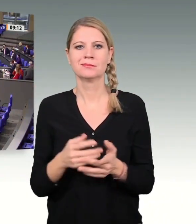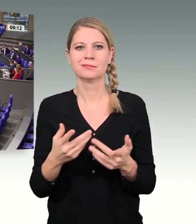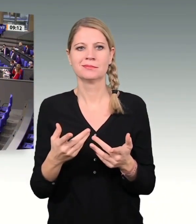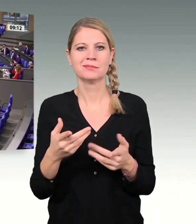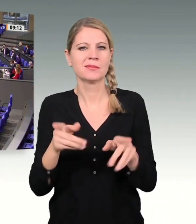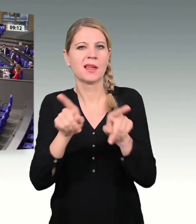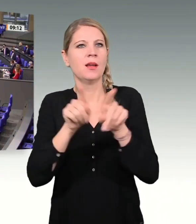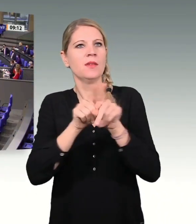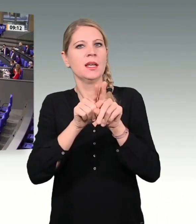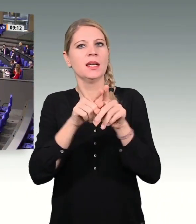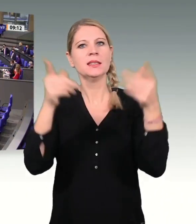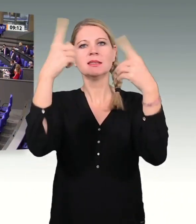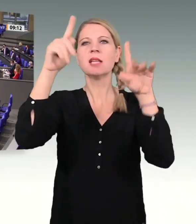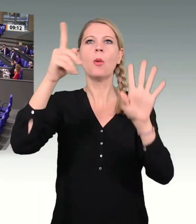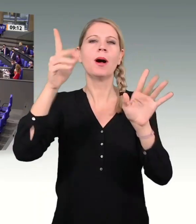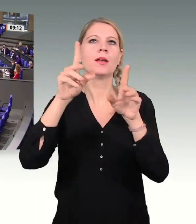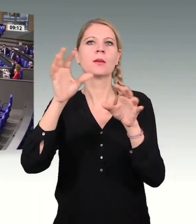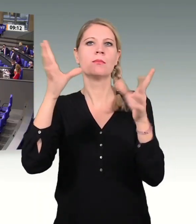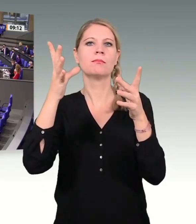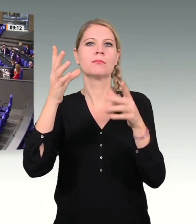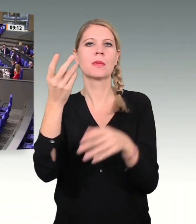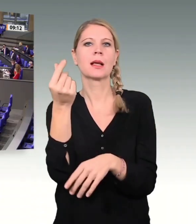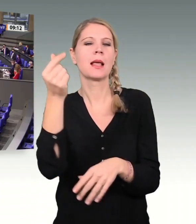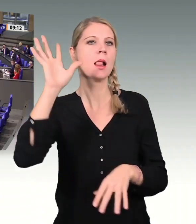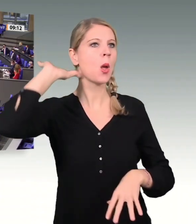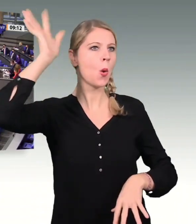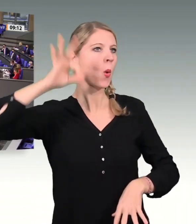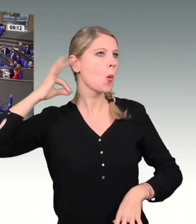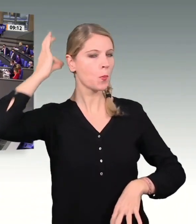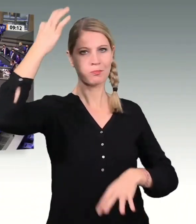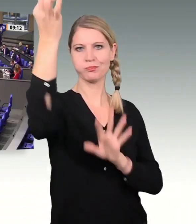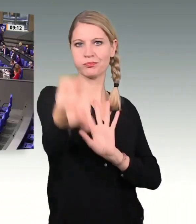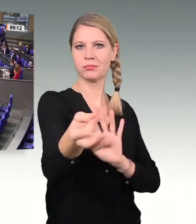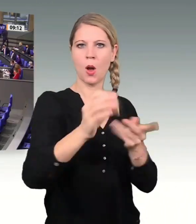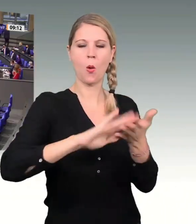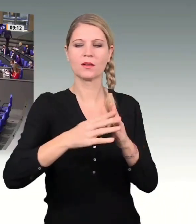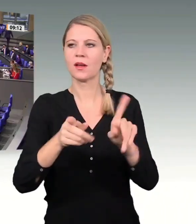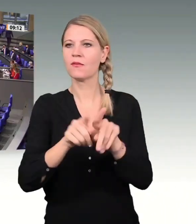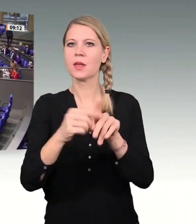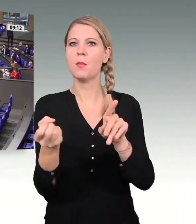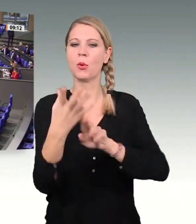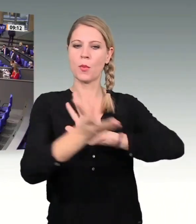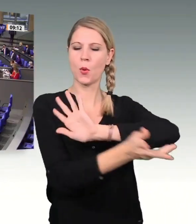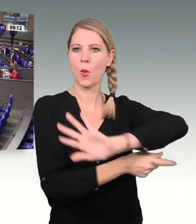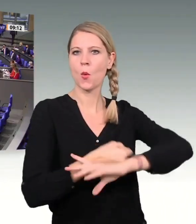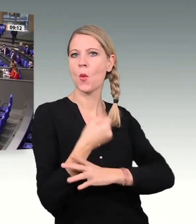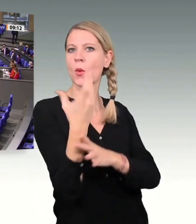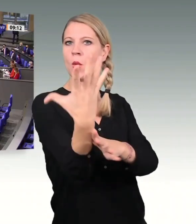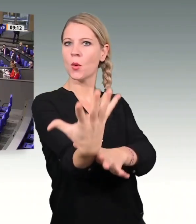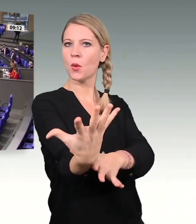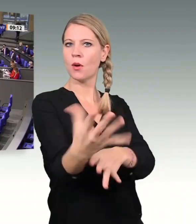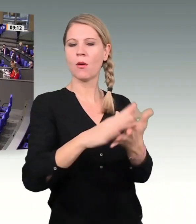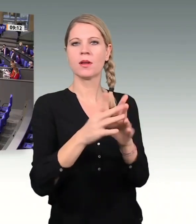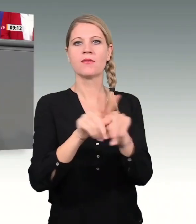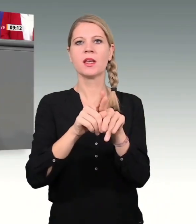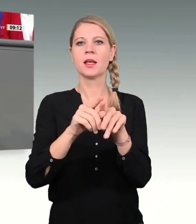Ohr hervorzaubern, einen Blumenstrauß aus dem Ärmel ziehen oder einen kleinen Ball in der Hand verschwinden lassen, so etwas